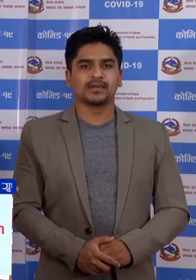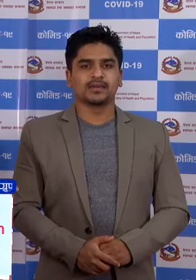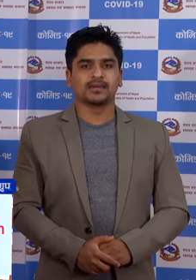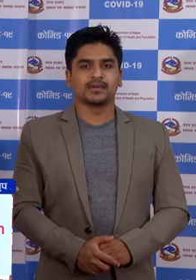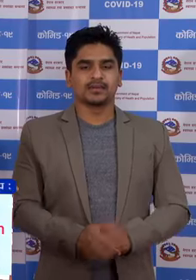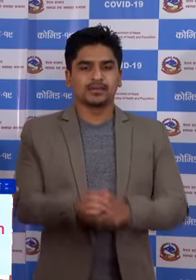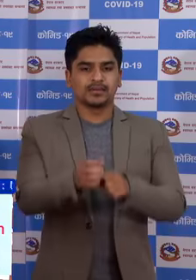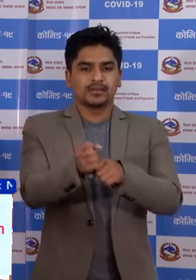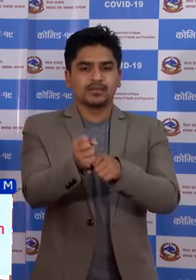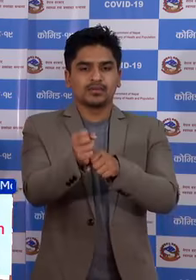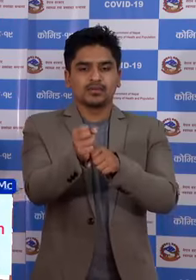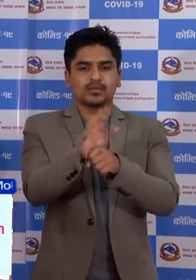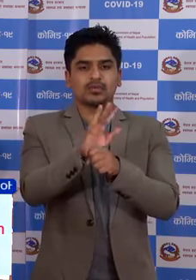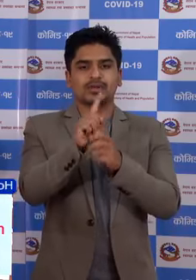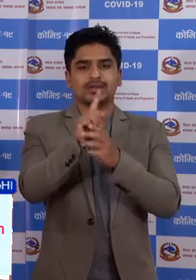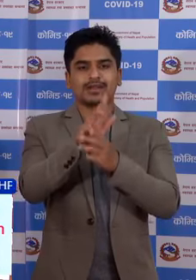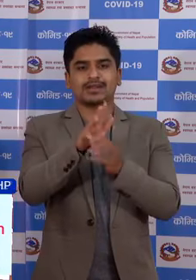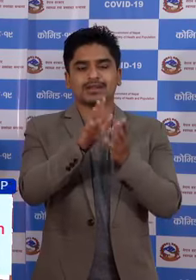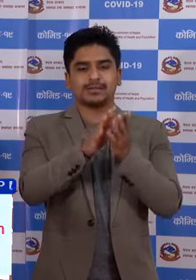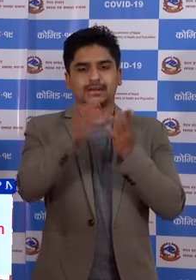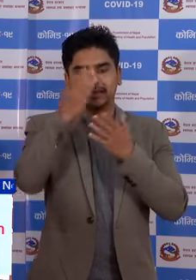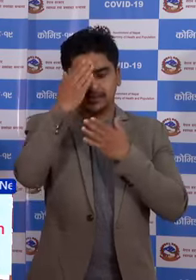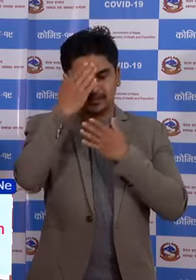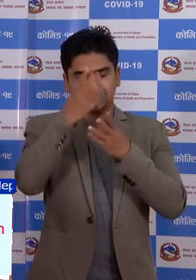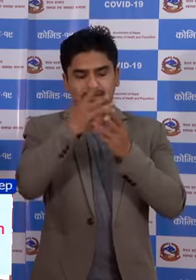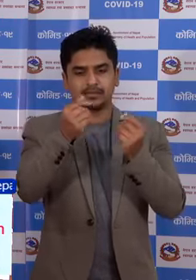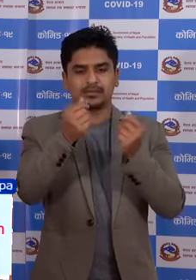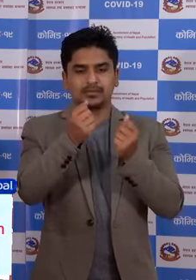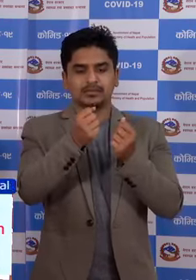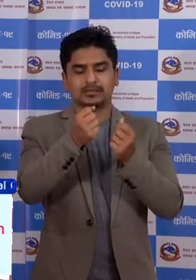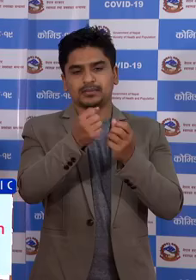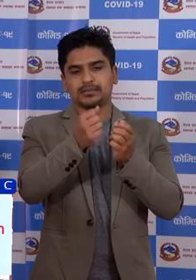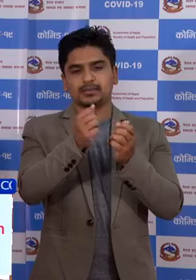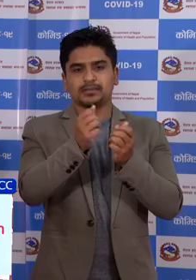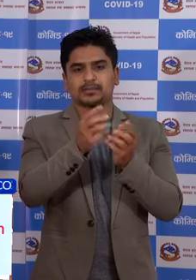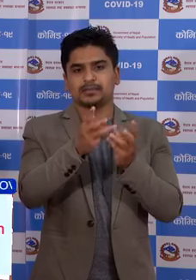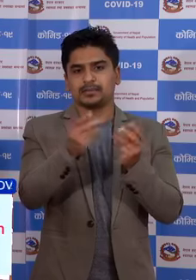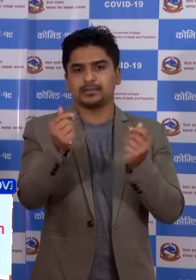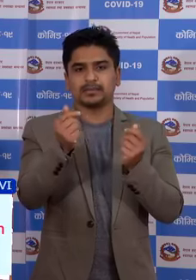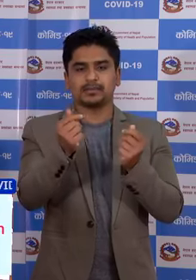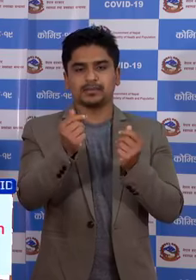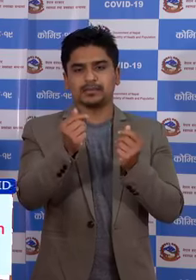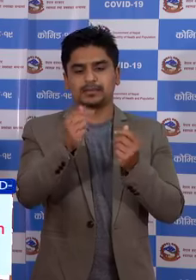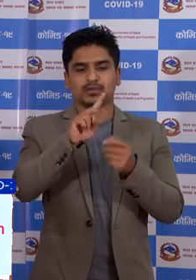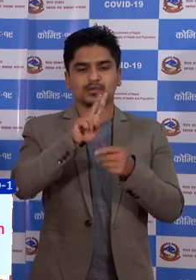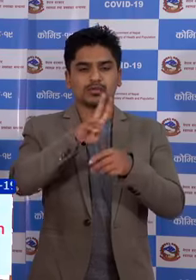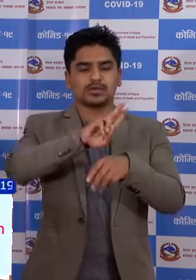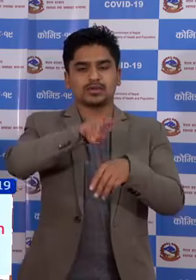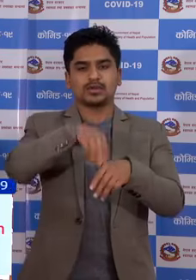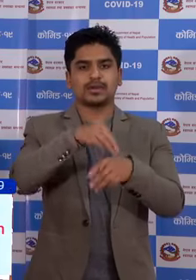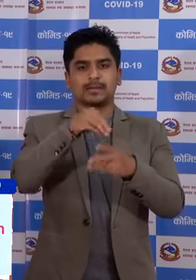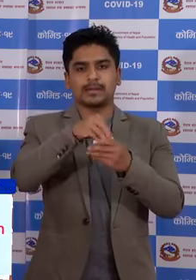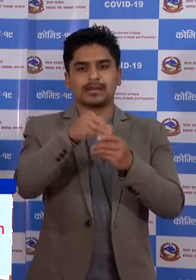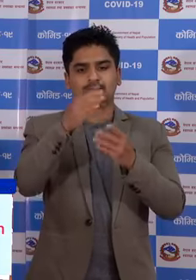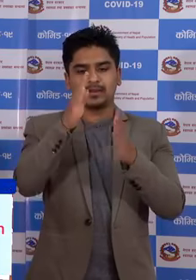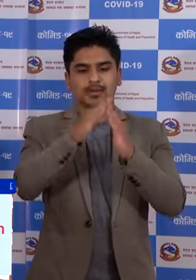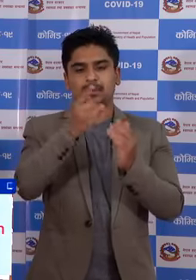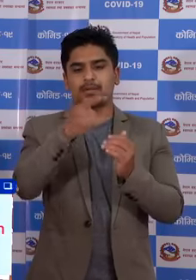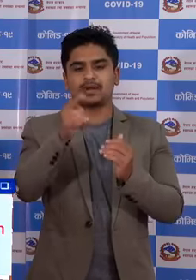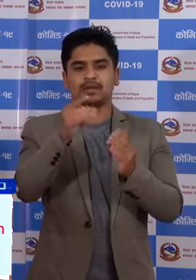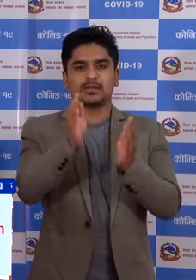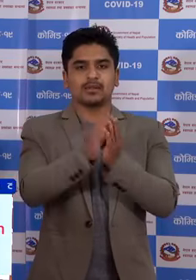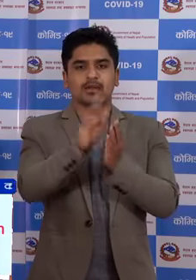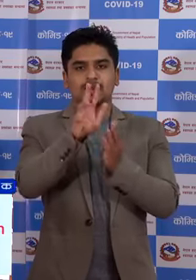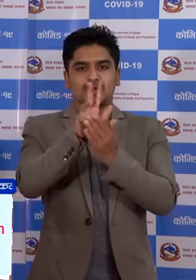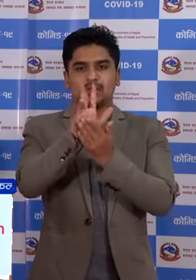COVID-19 बाट संक्रमण मुक्तवाई 27 कंटा मां डिस्चाज उनुहुनी जम्मा 90 जना उनुँँछ